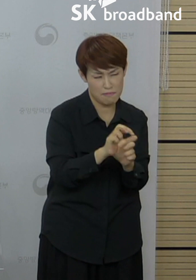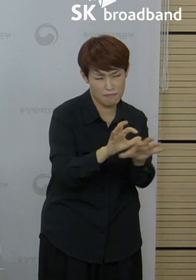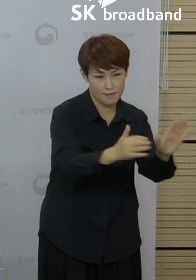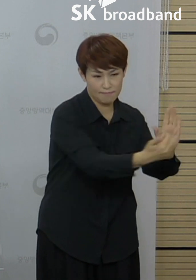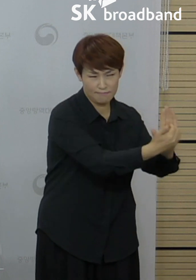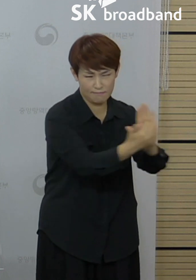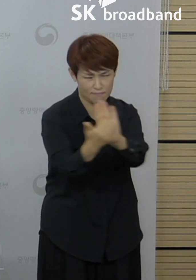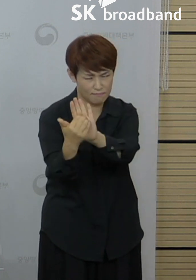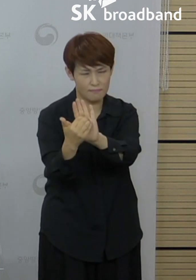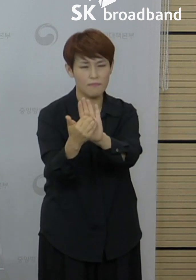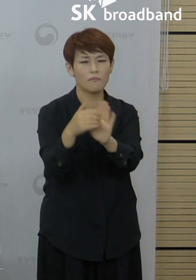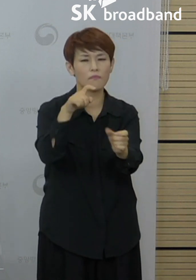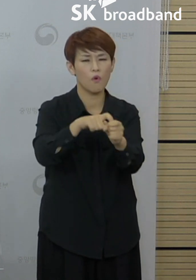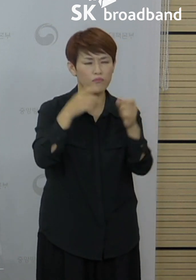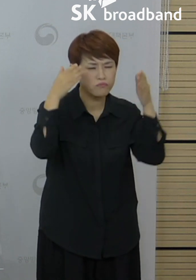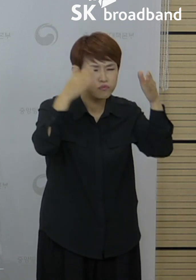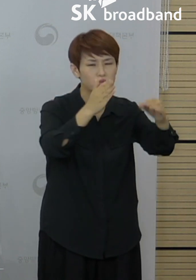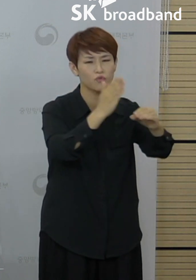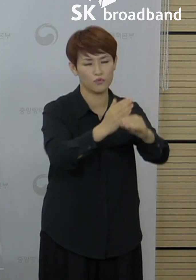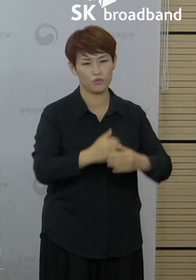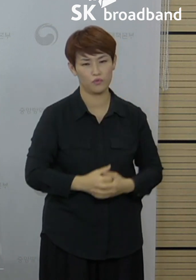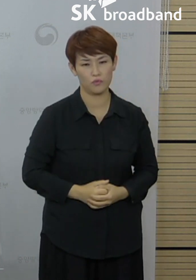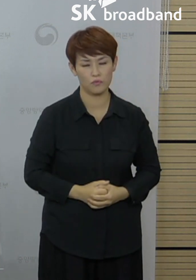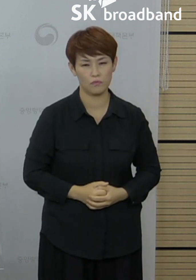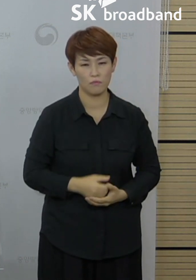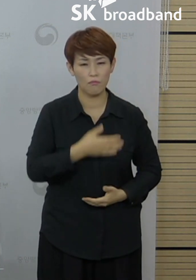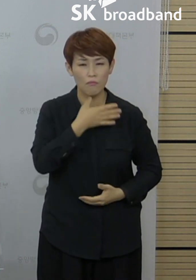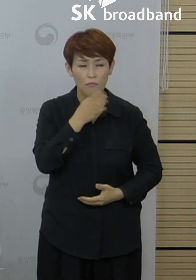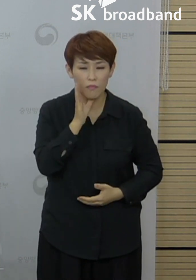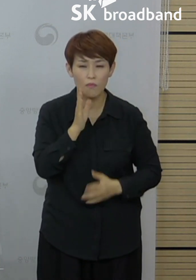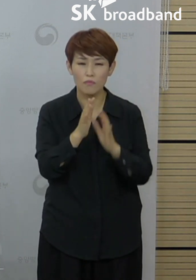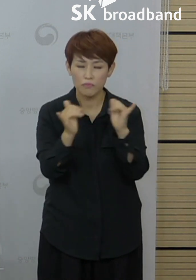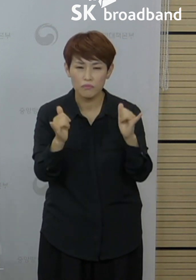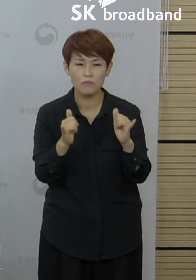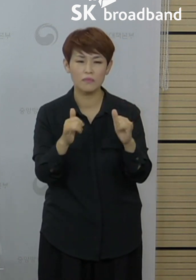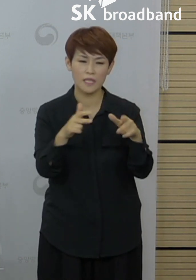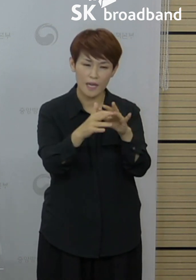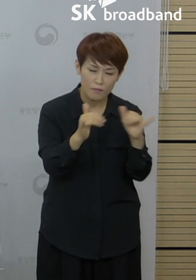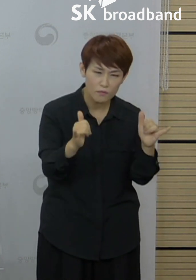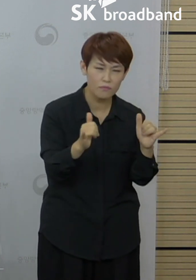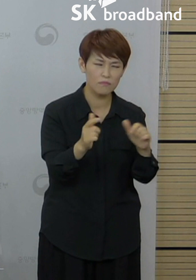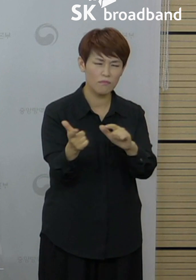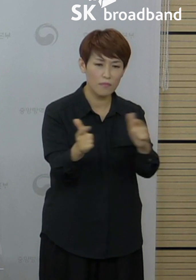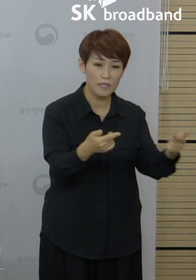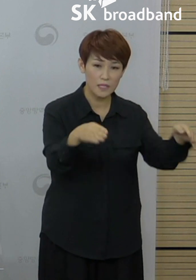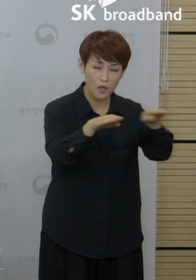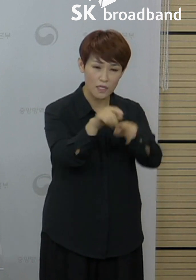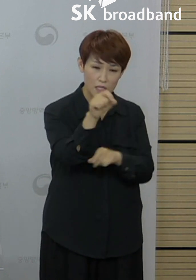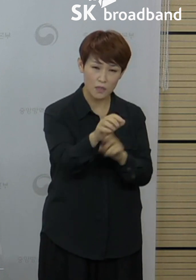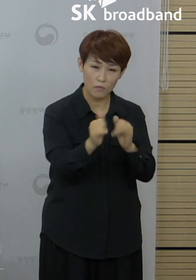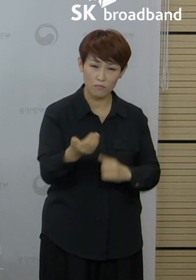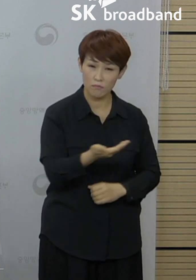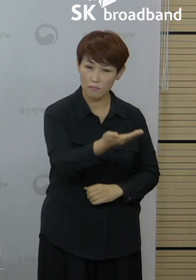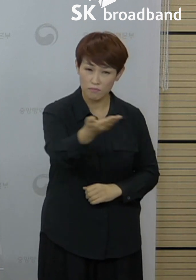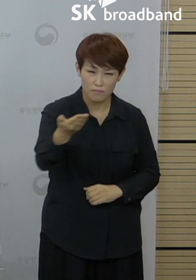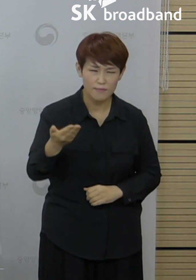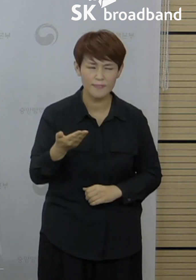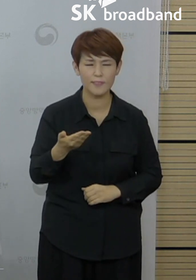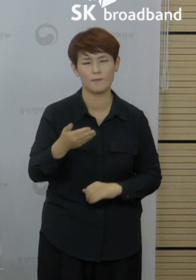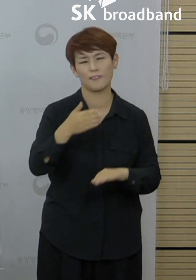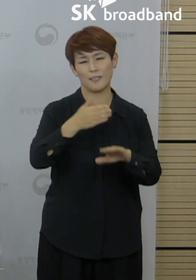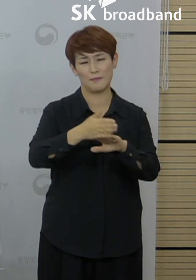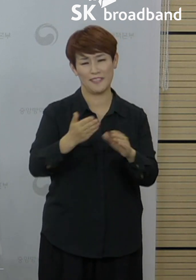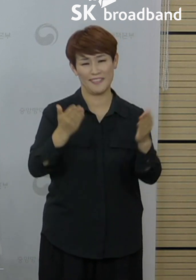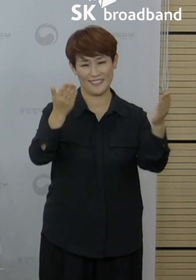집중하고 있습니다. 고위험군 보호에 동참하고 계신 해당 시설의 종사자 여러분께 깊은